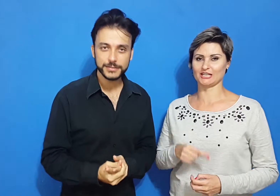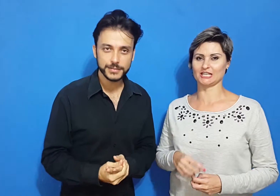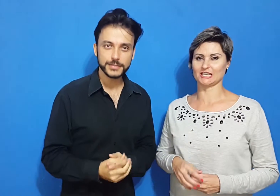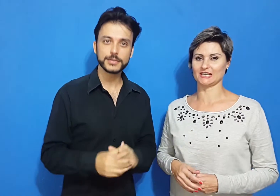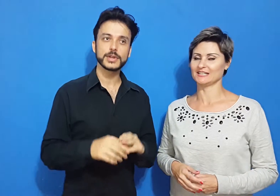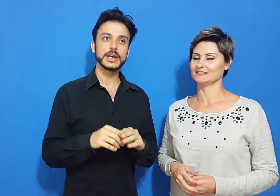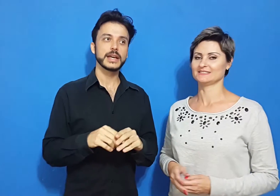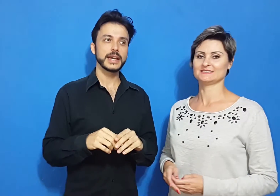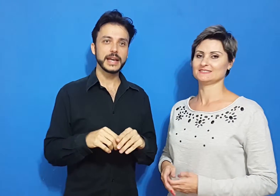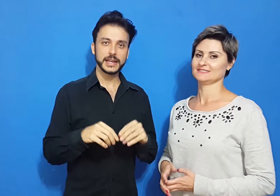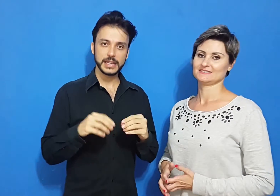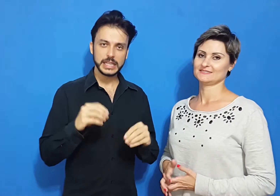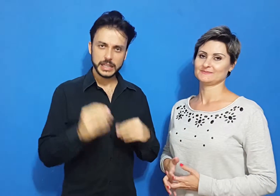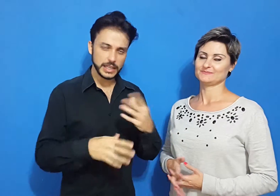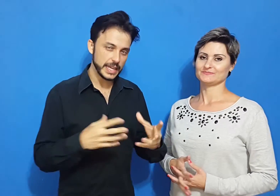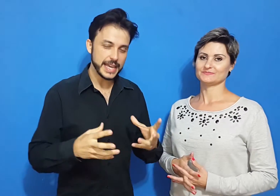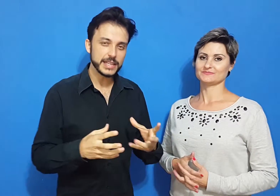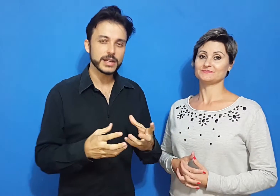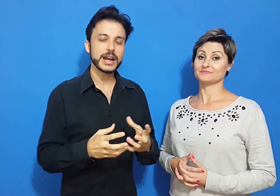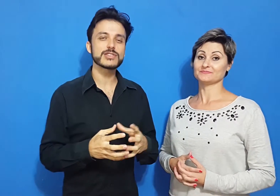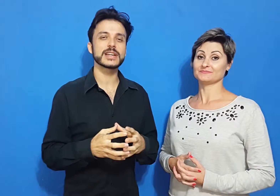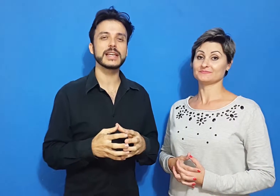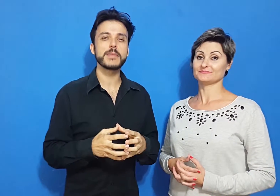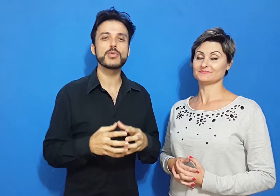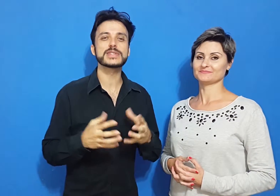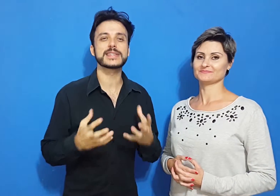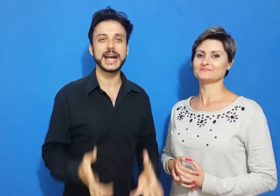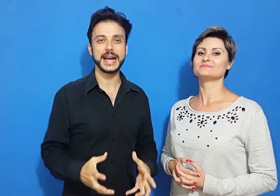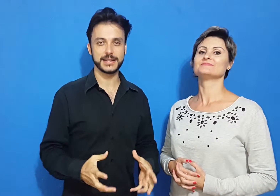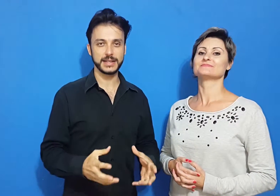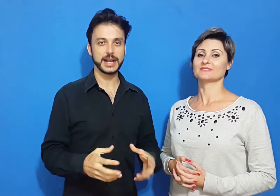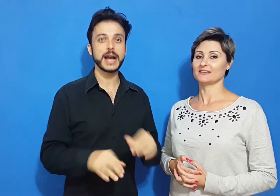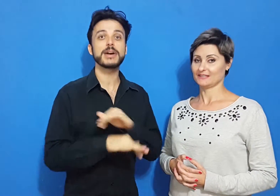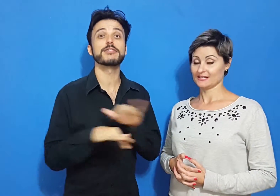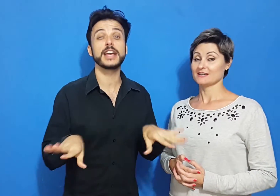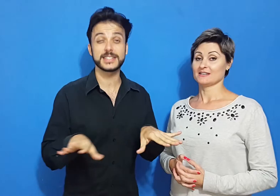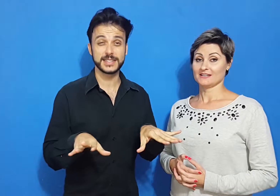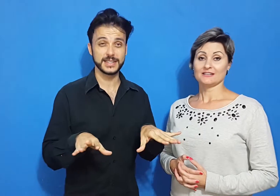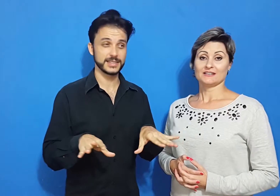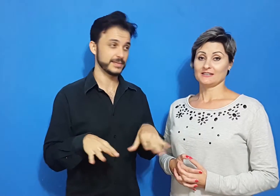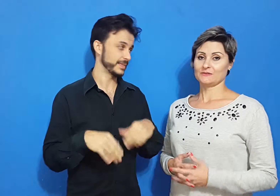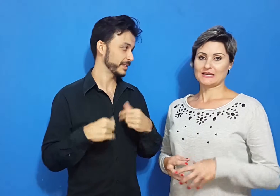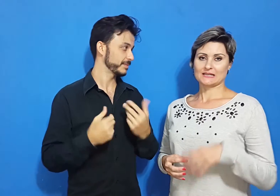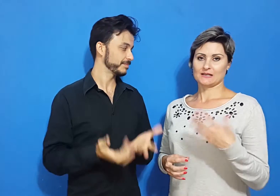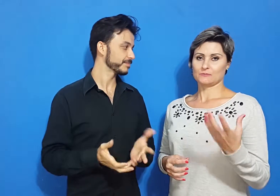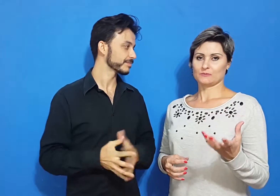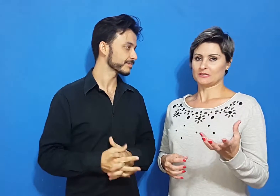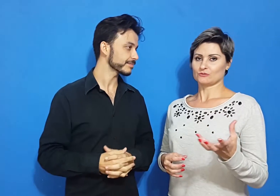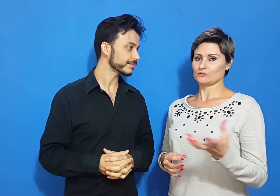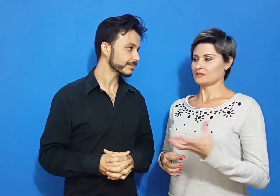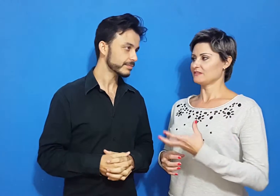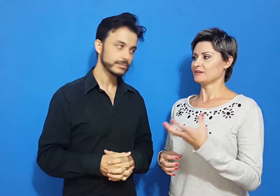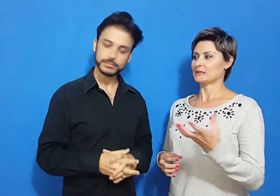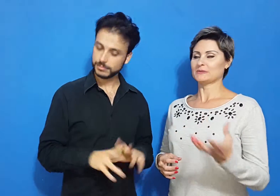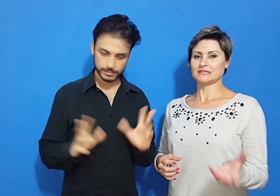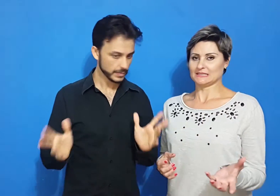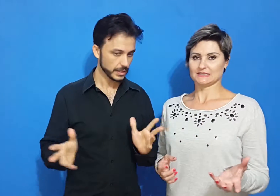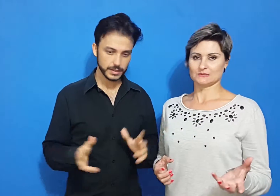a ferida, né? É. E aí causa aquele mal-estar. Acaba a festa. E não é aquele momento que ele vai aprender